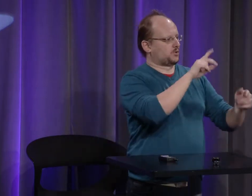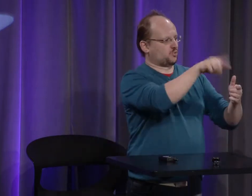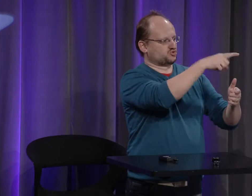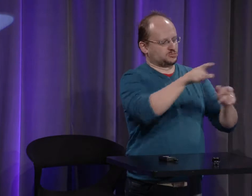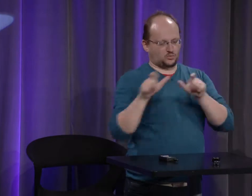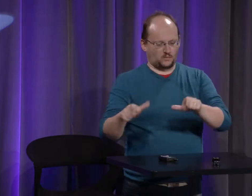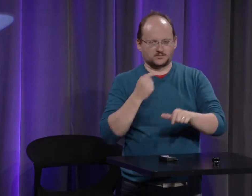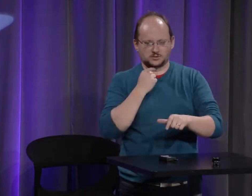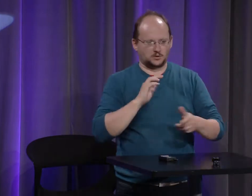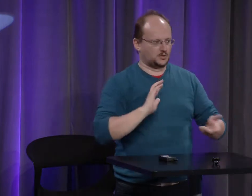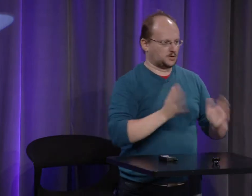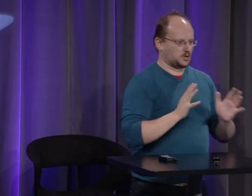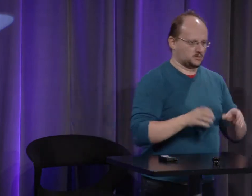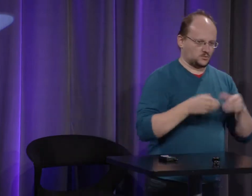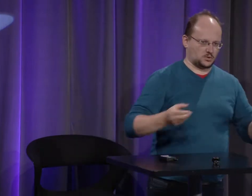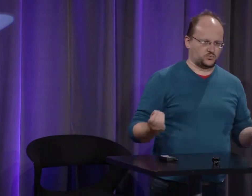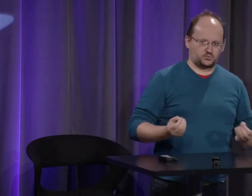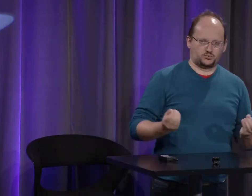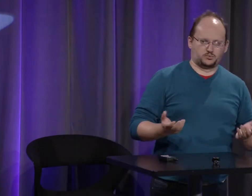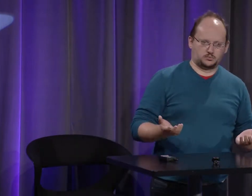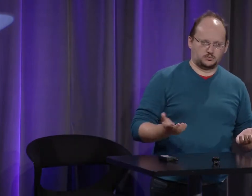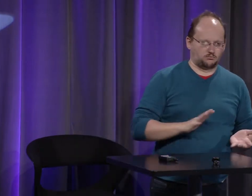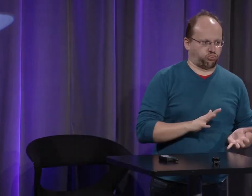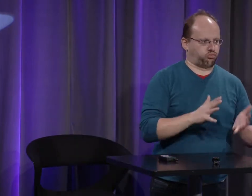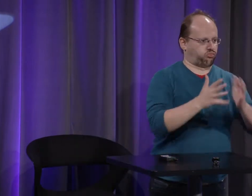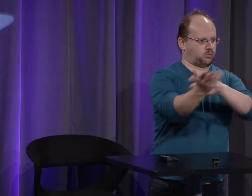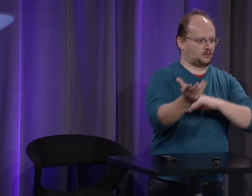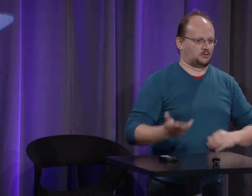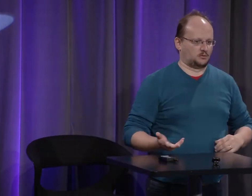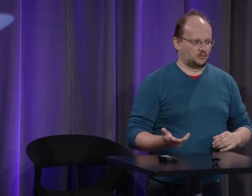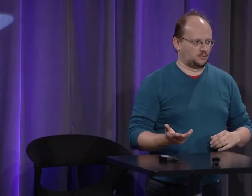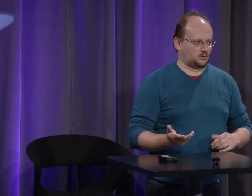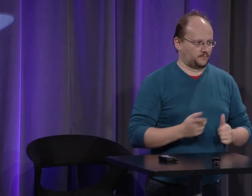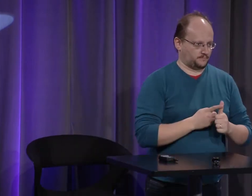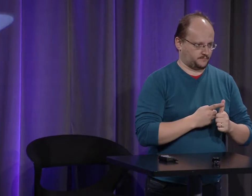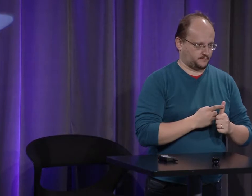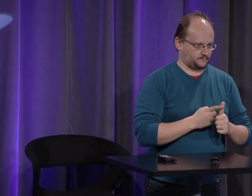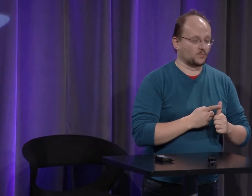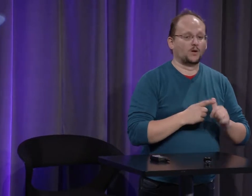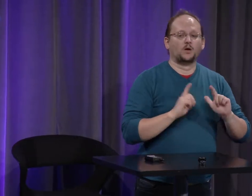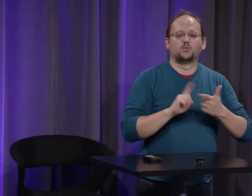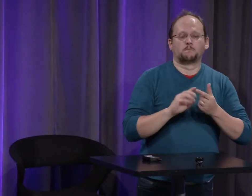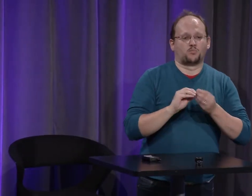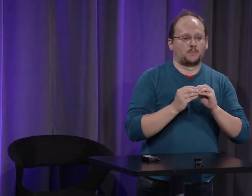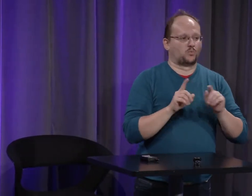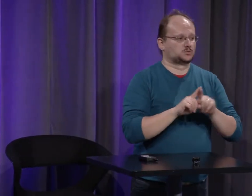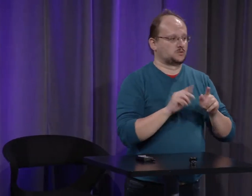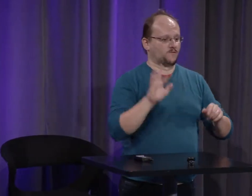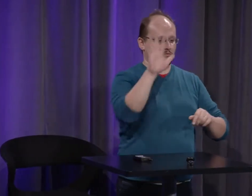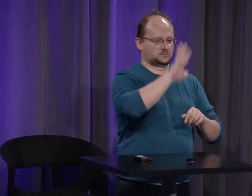justement les langues vocales elles ont leur écrit et ce qui fait qu'on a tendance à corriger